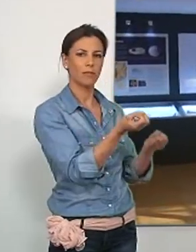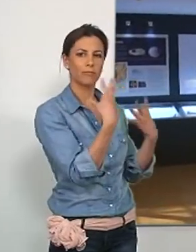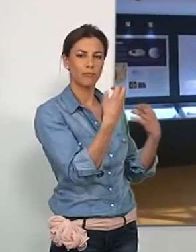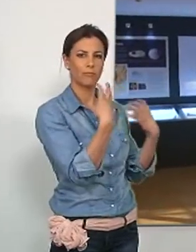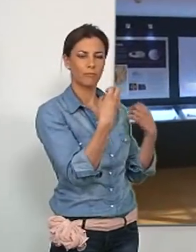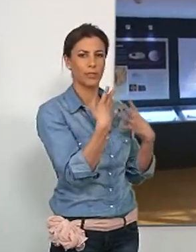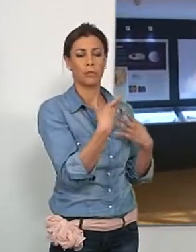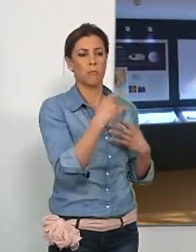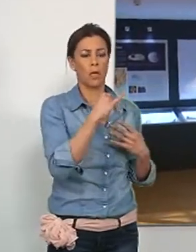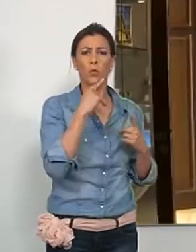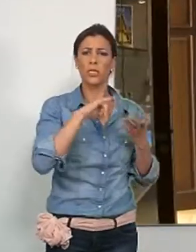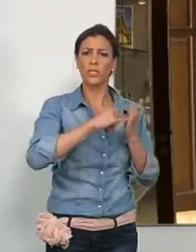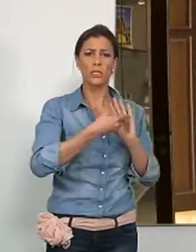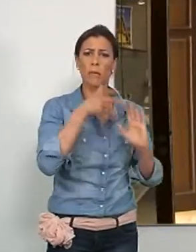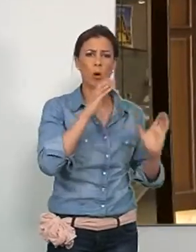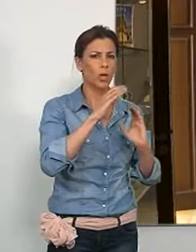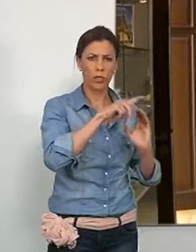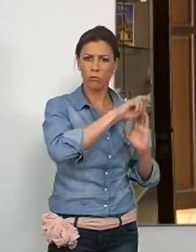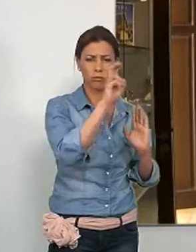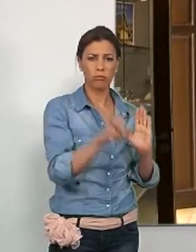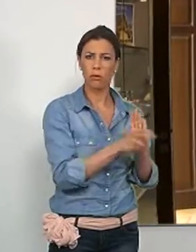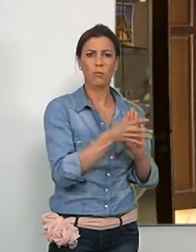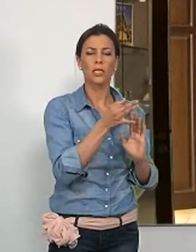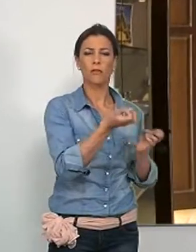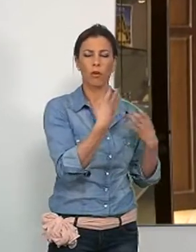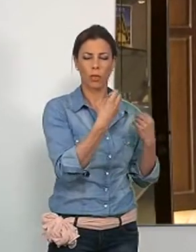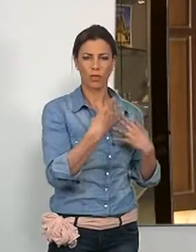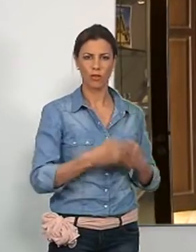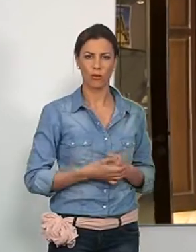a través de diversos sistemas de comunicación e información.